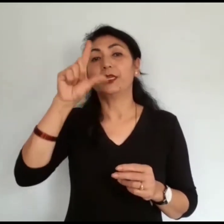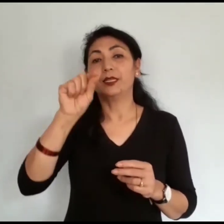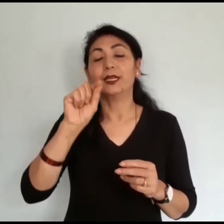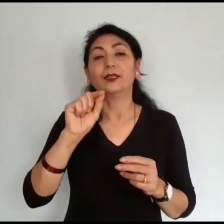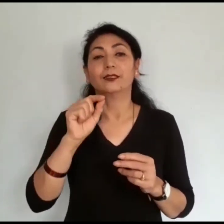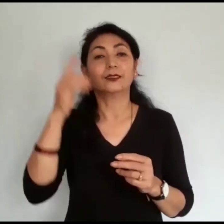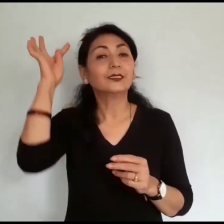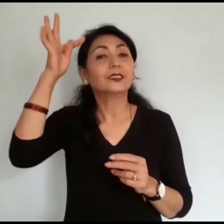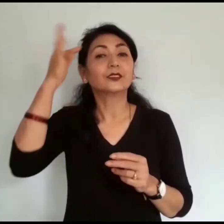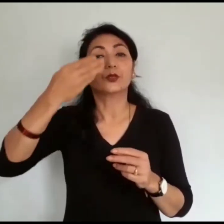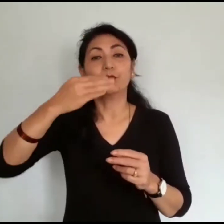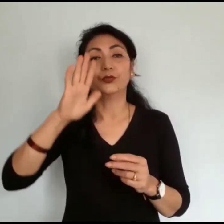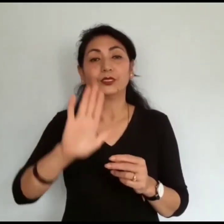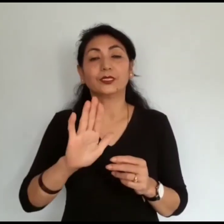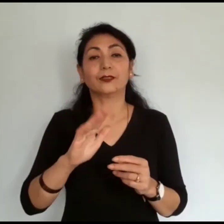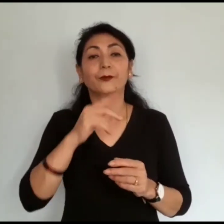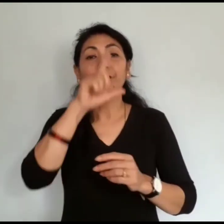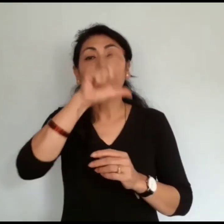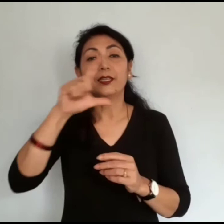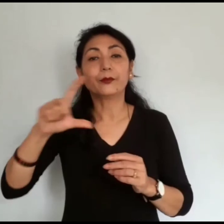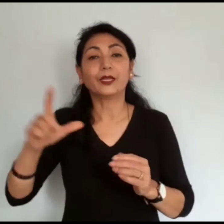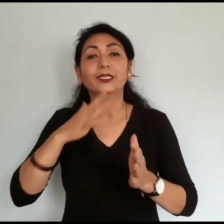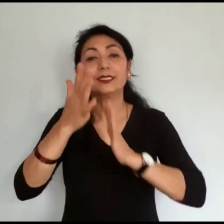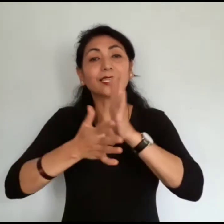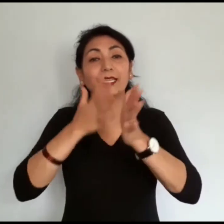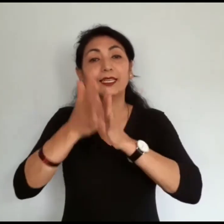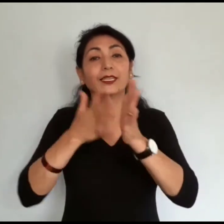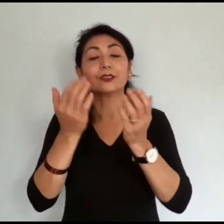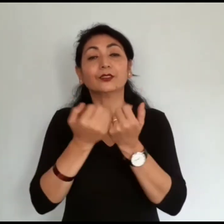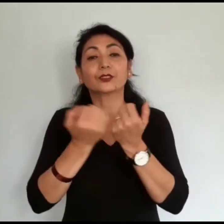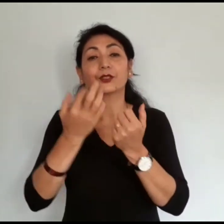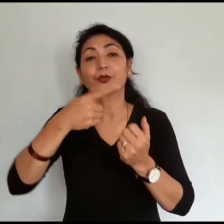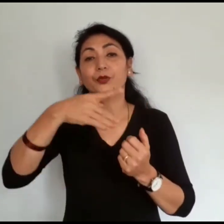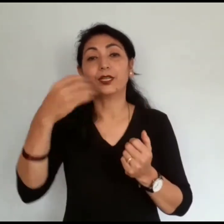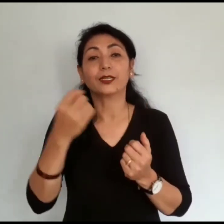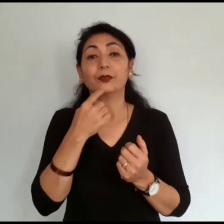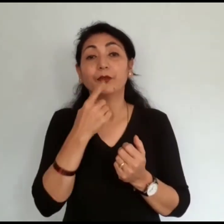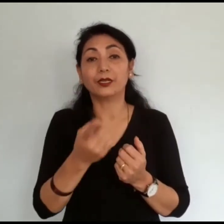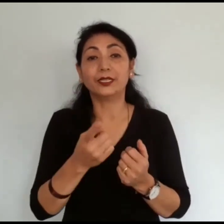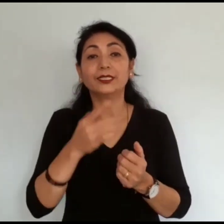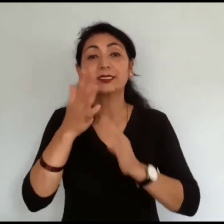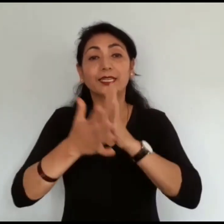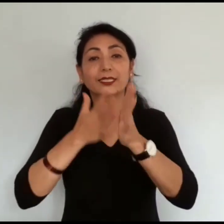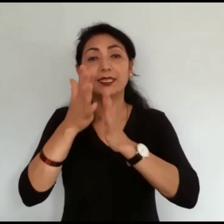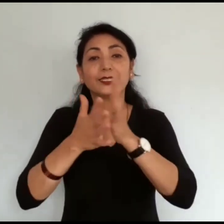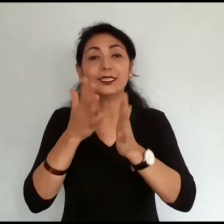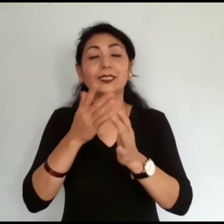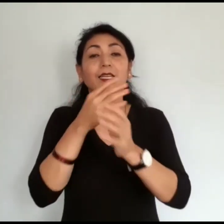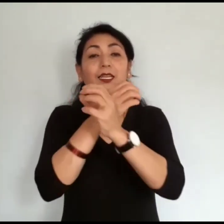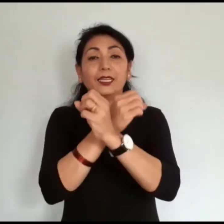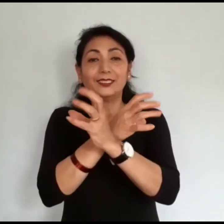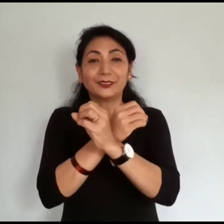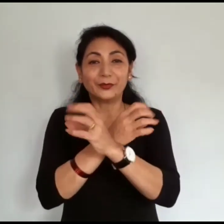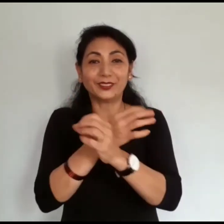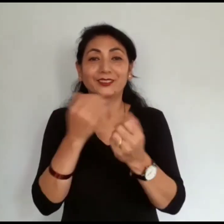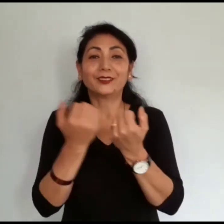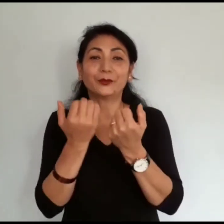इंटर्प्रेटेशन को लागी भने, साइन लेंग्वेज इंटर्प्रेटर परिता सिंग भुनु हुने चा। थाब